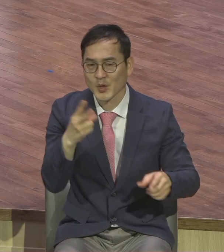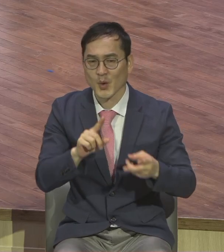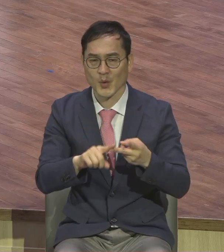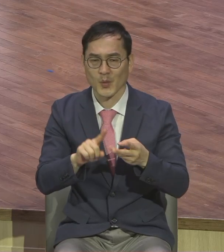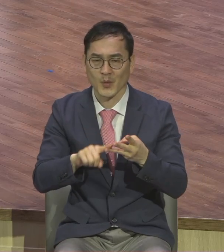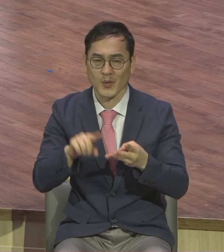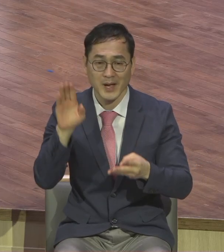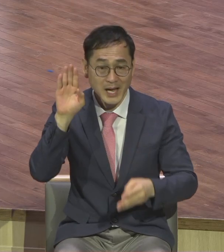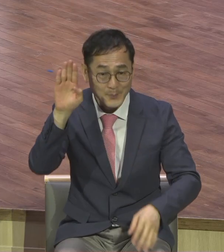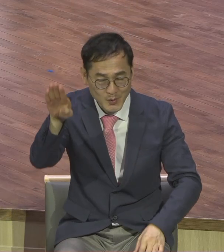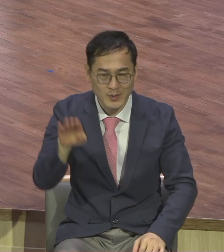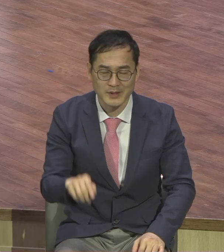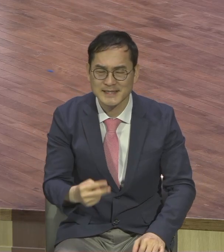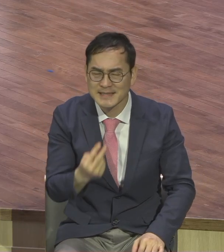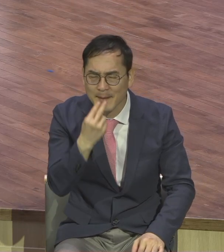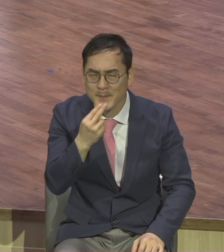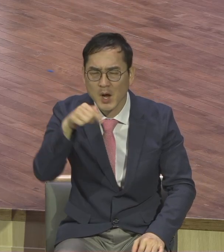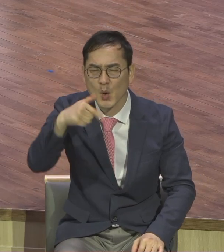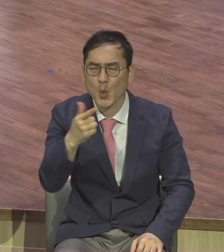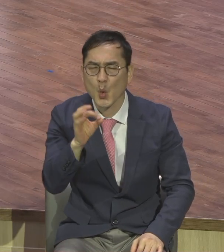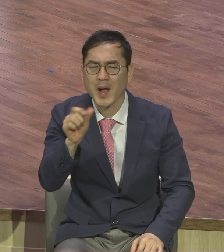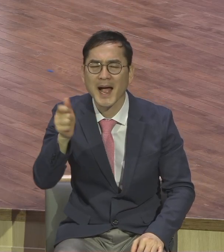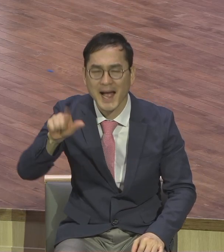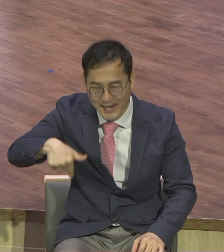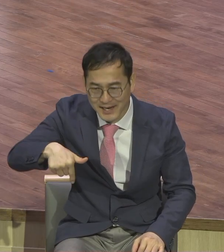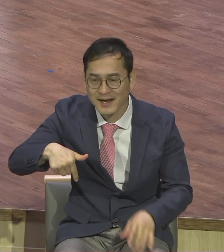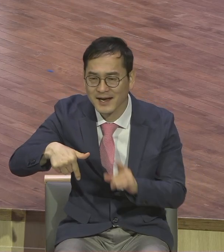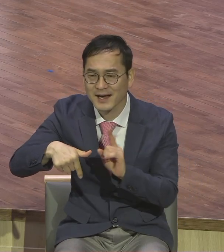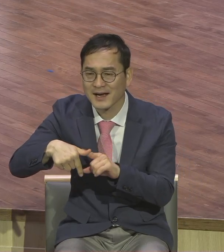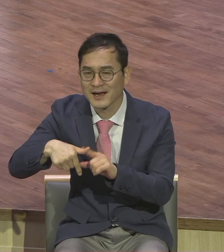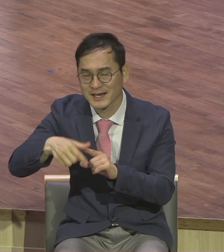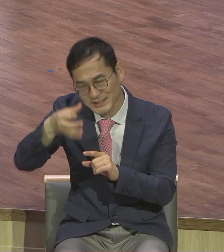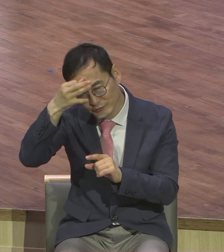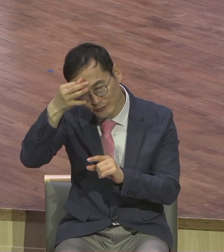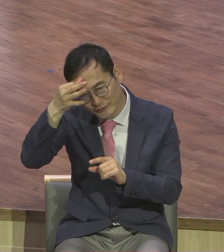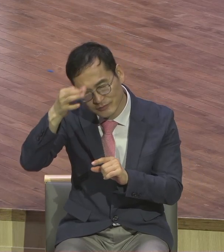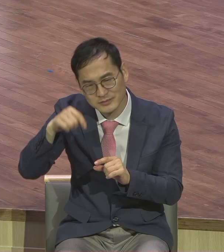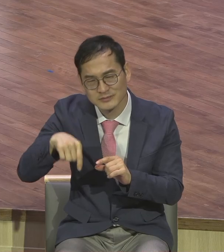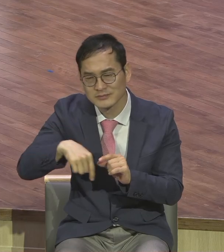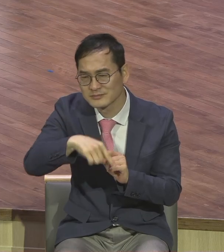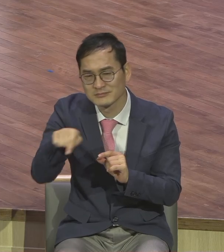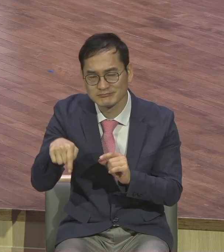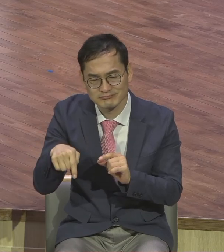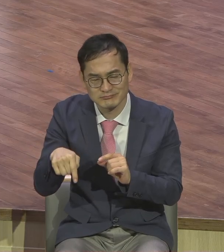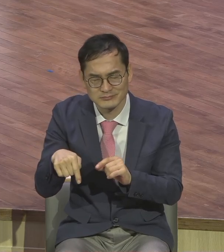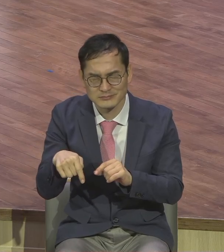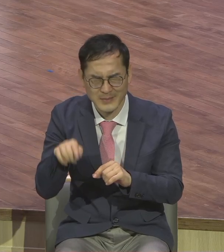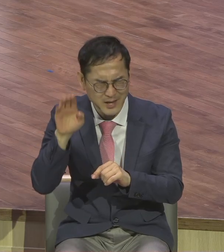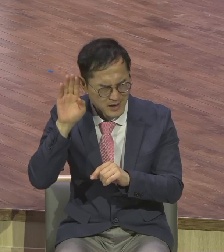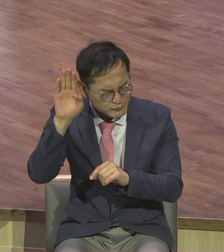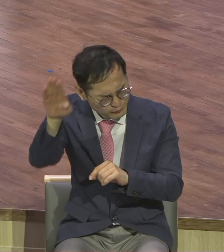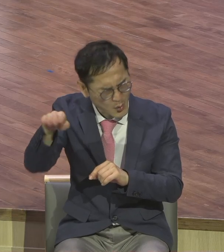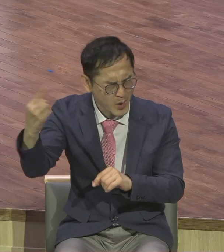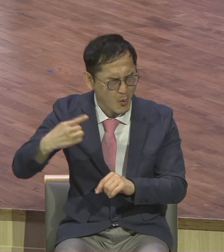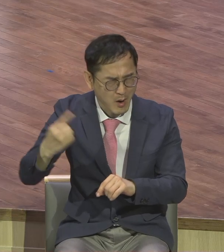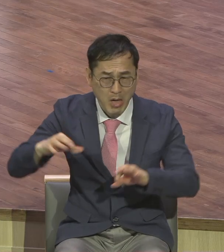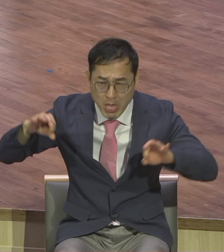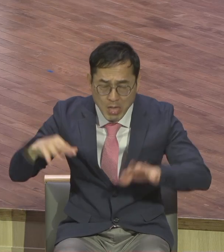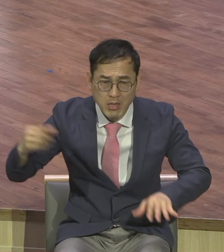생명공학이 주동하는 시대가 될 것이라고 예측을 하고 초강대국들은 이미